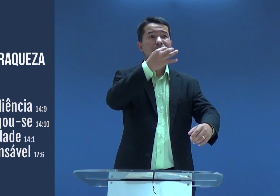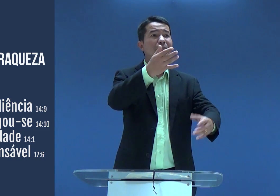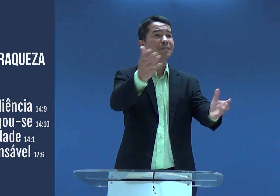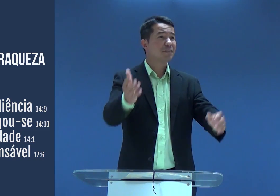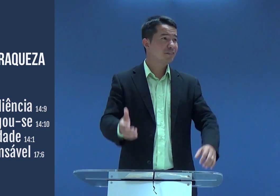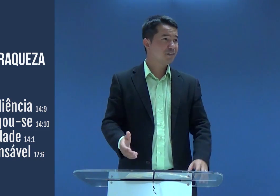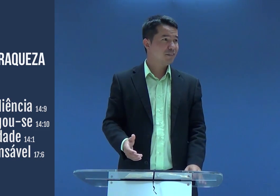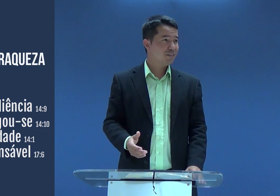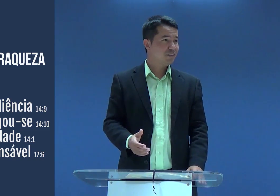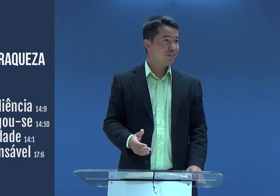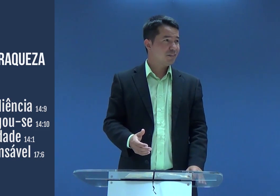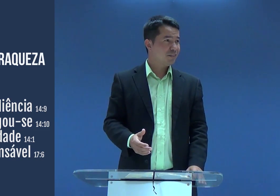o que você acha?